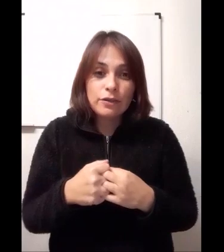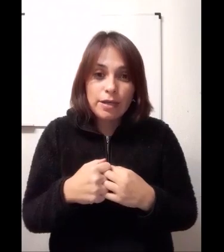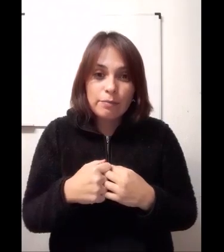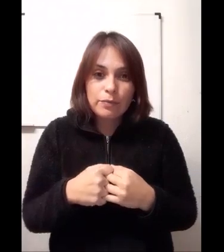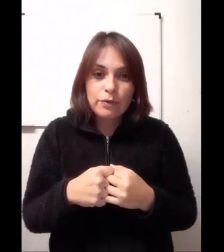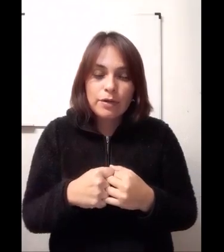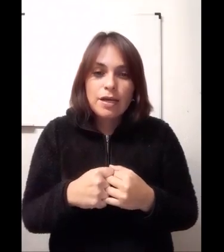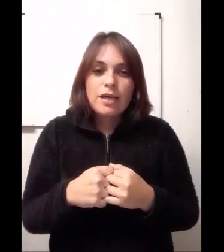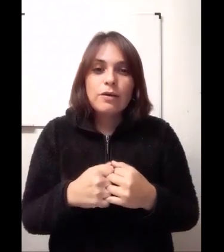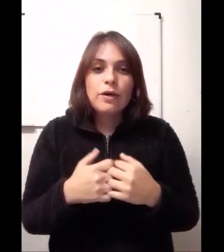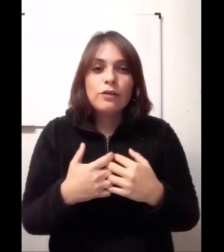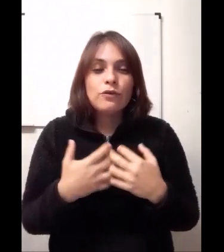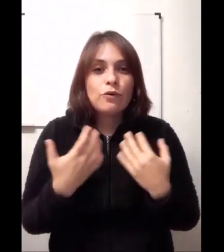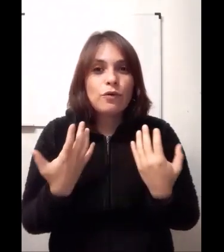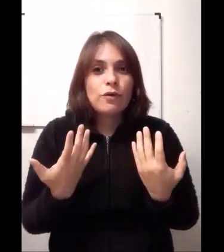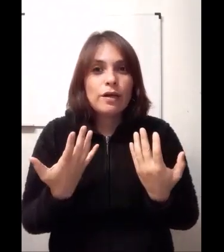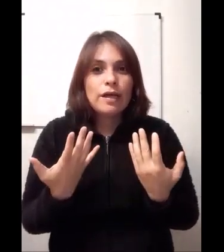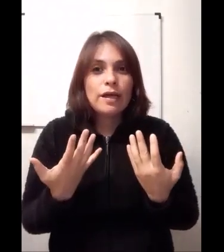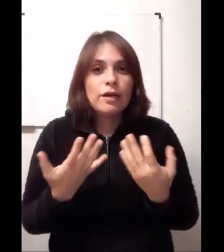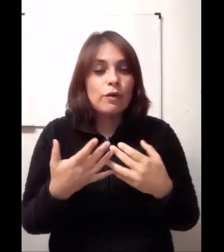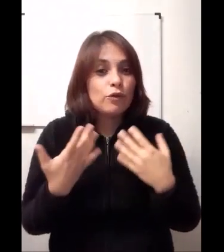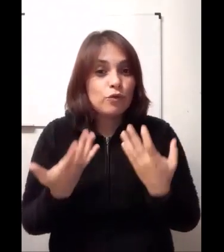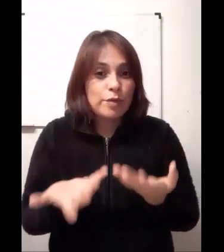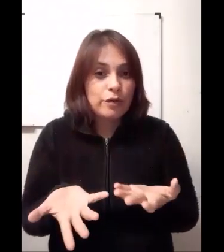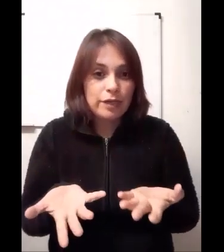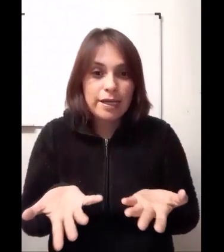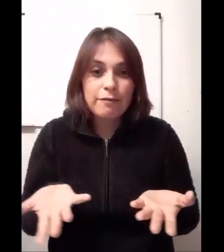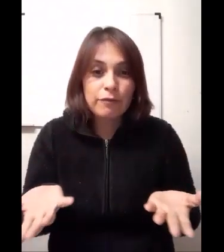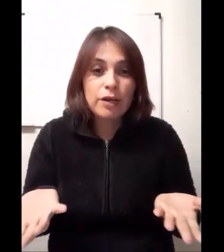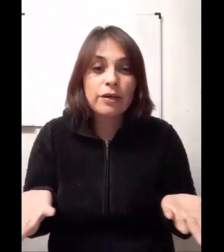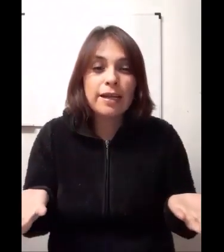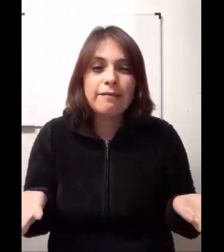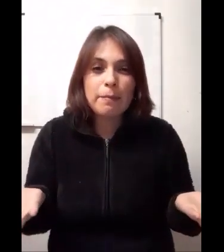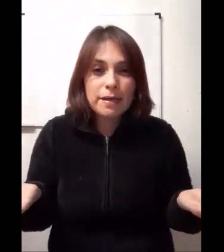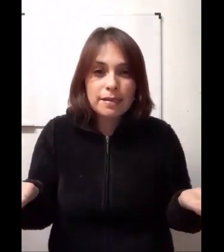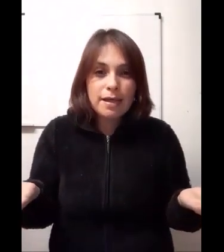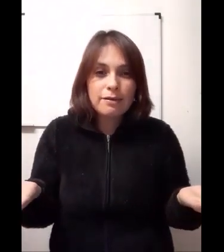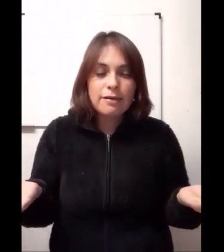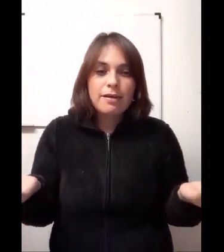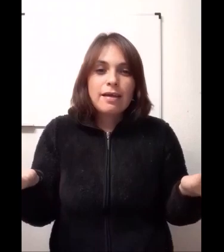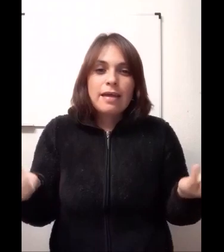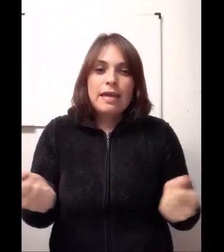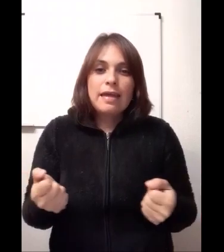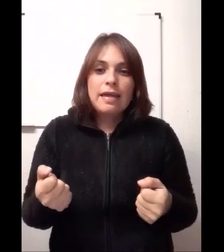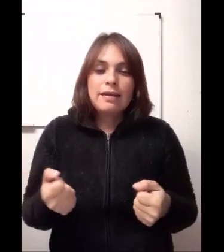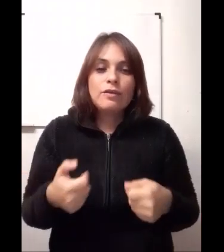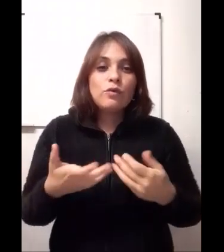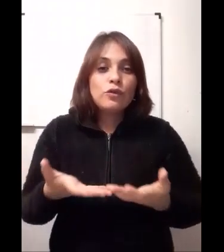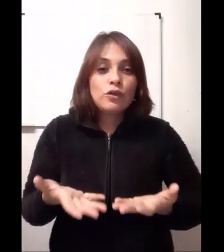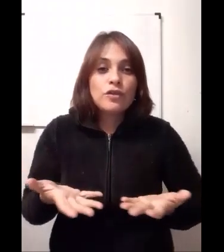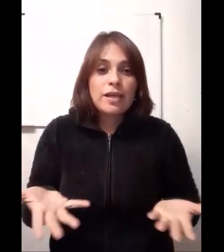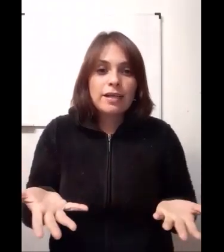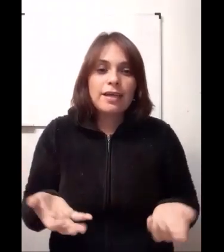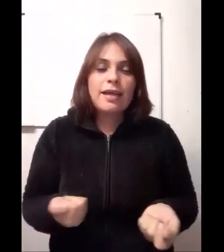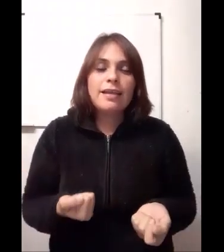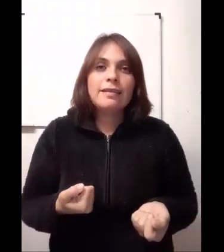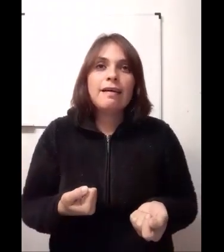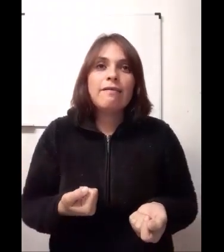tiempo y cuando supieron qué fue lo que le había pasado, resultó ser que él estaba